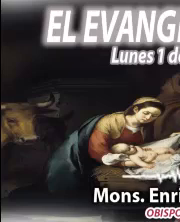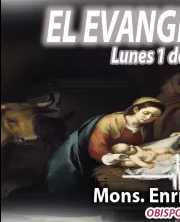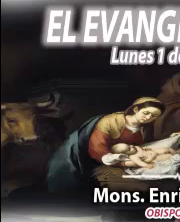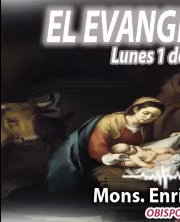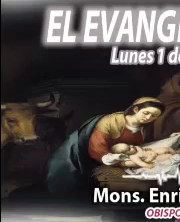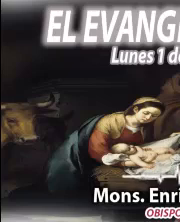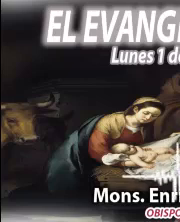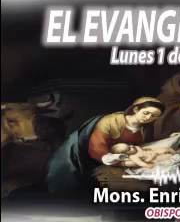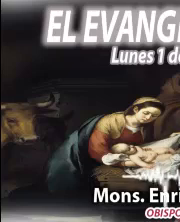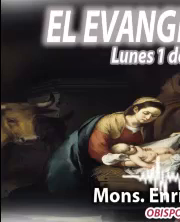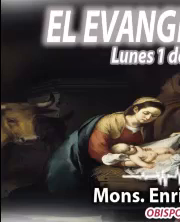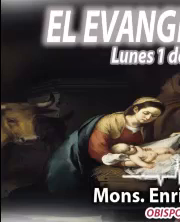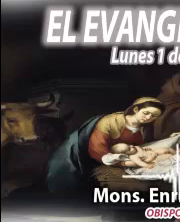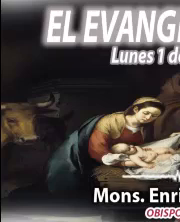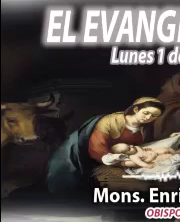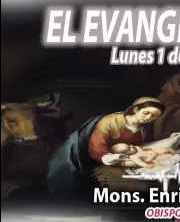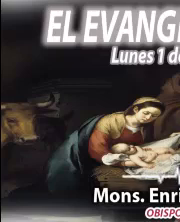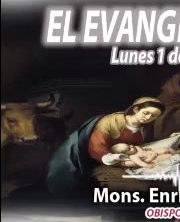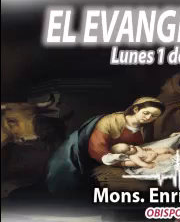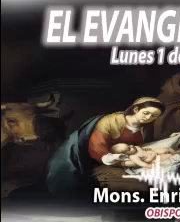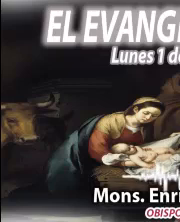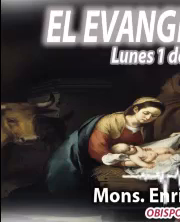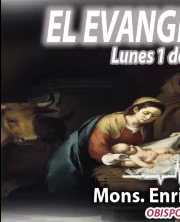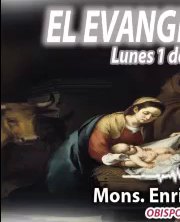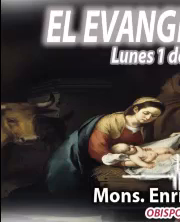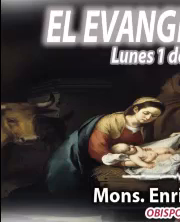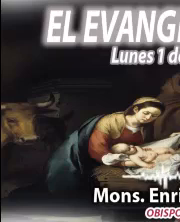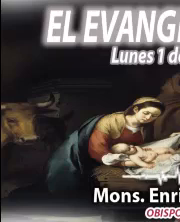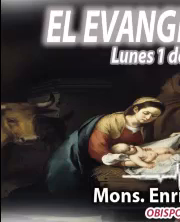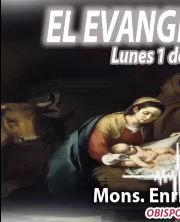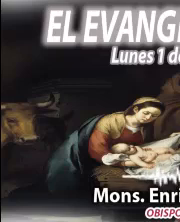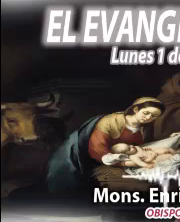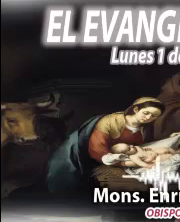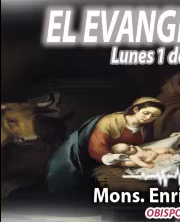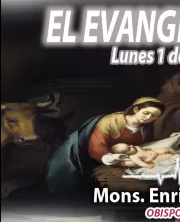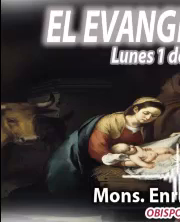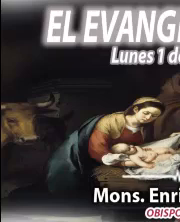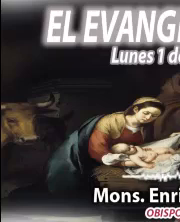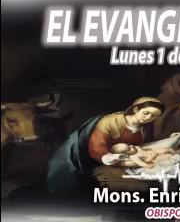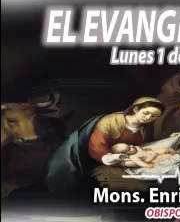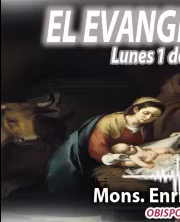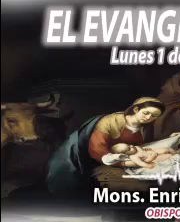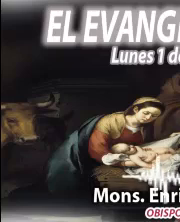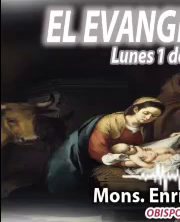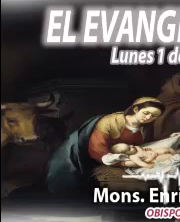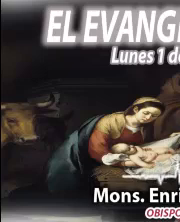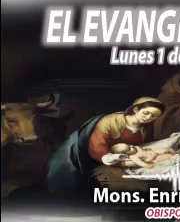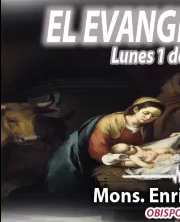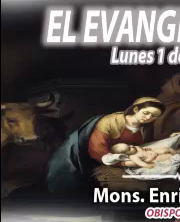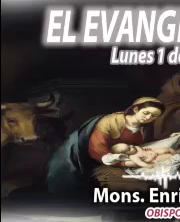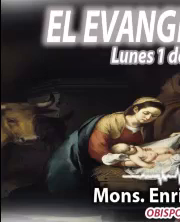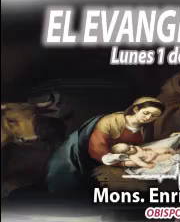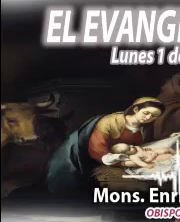En este tiempo de Navidad, reflexionemos en la Palabra de Dios, en voz de Monseñor Enrique Díaz